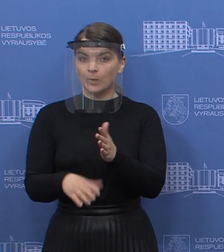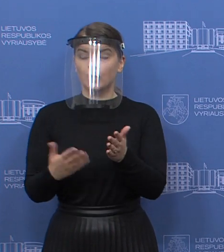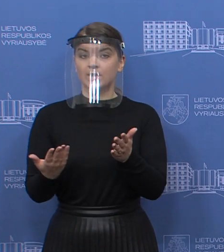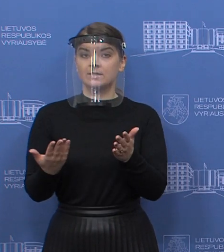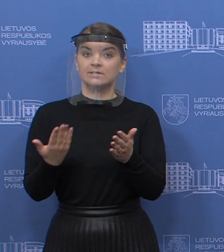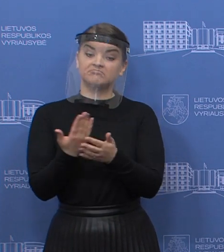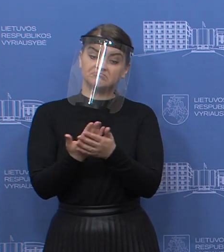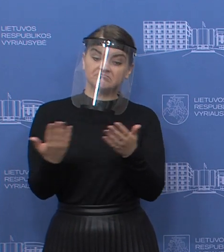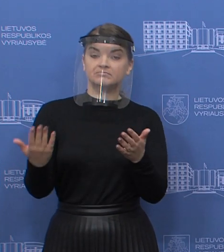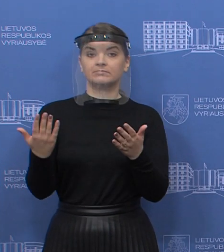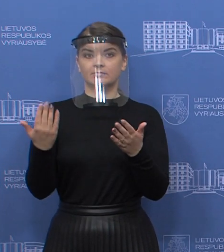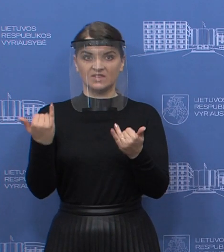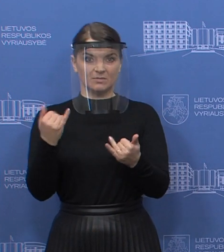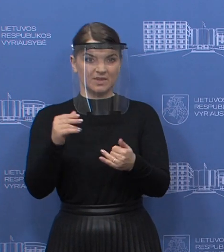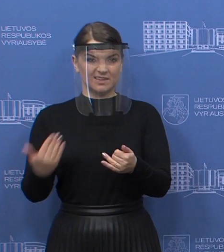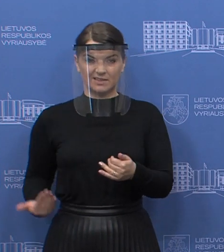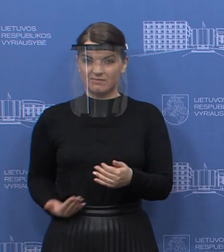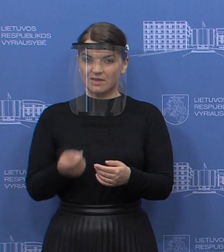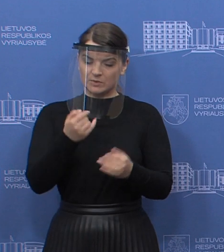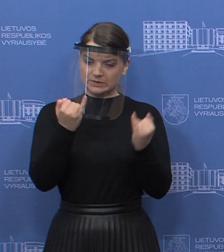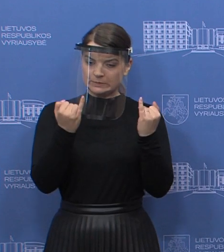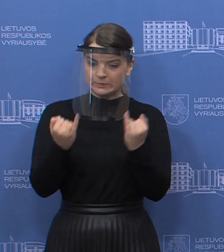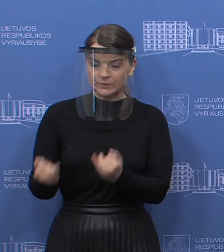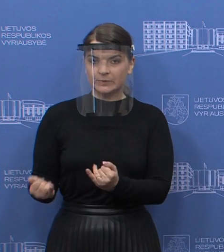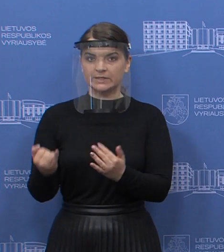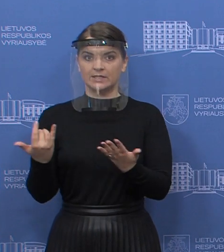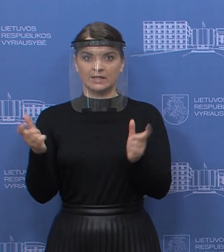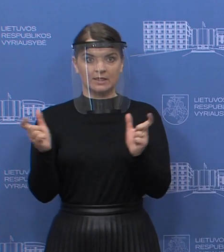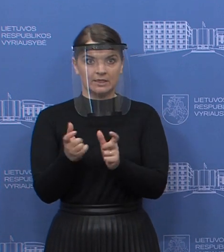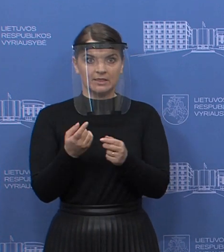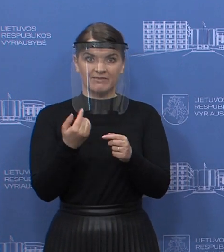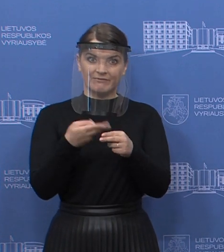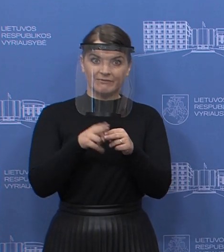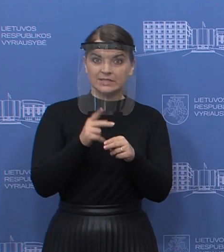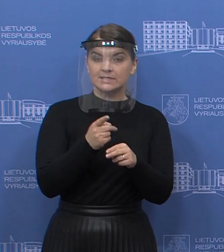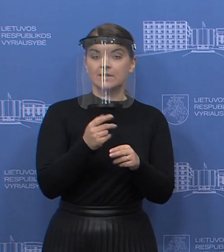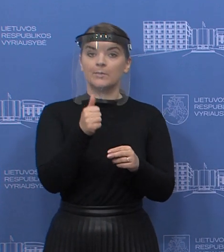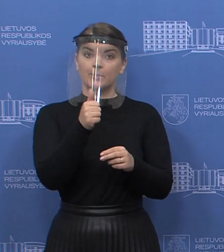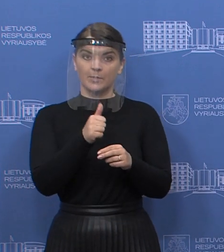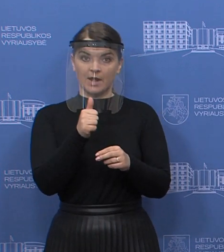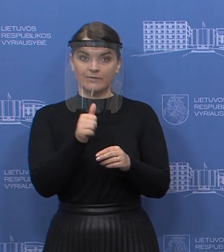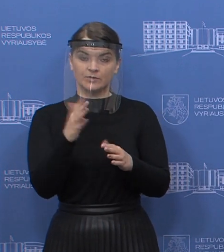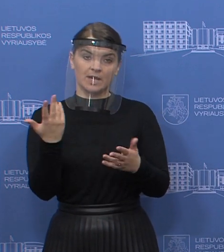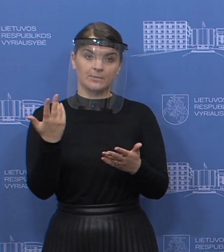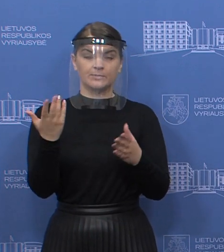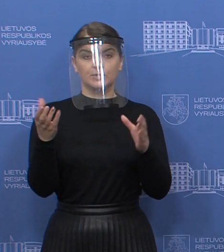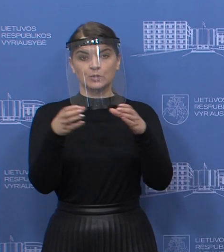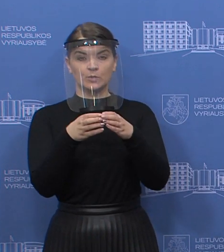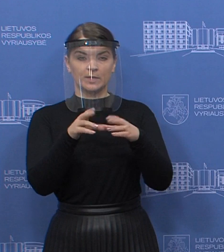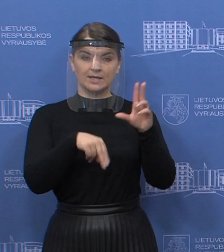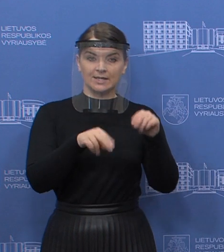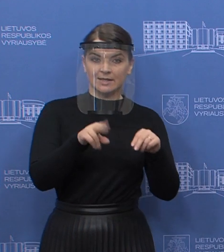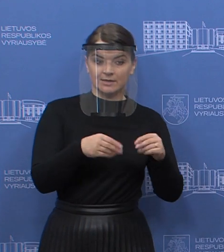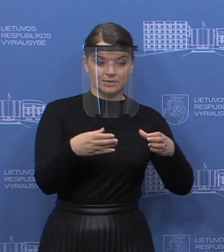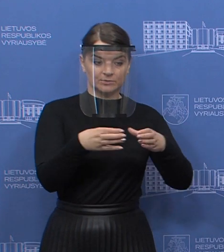tais apribojimas, kurie apsunkino jų gyvenimą, susidurs dar matyti pakankamai ilgai, tai aš kilbu apie tas rizikos grupės, vermiuosi tai